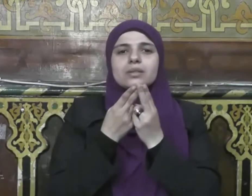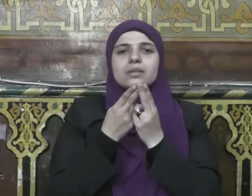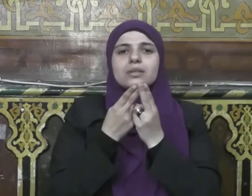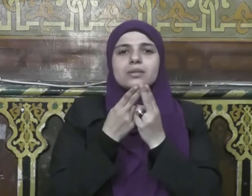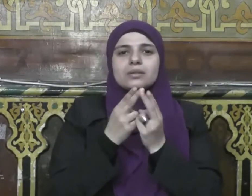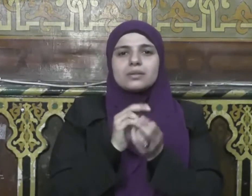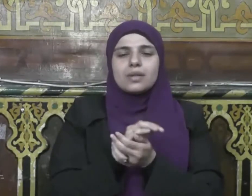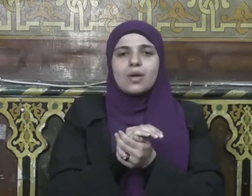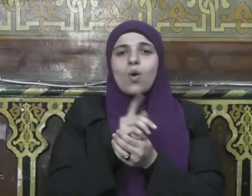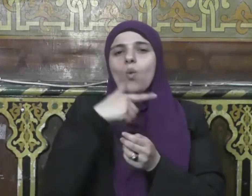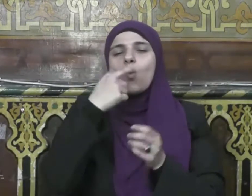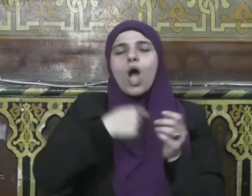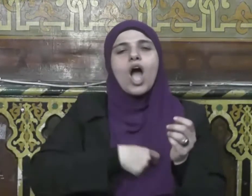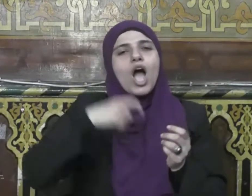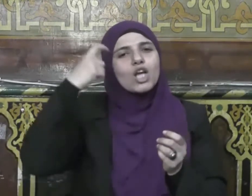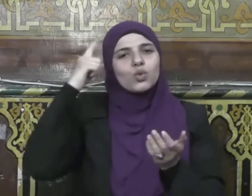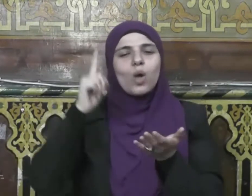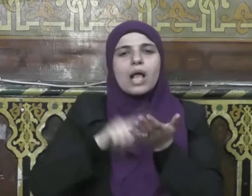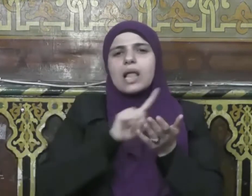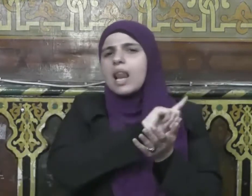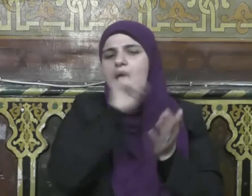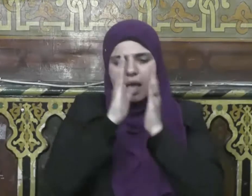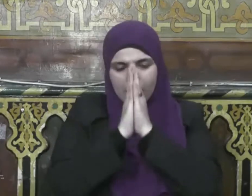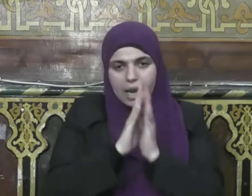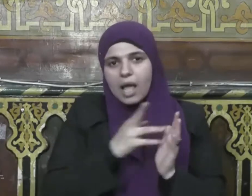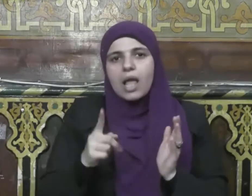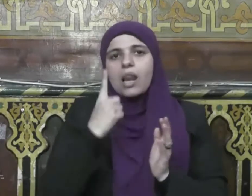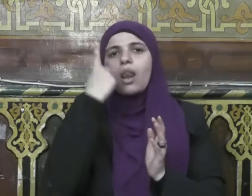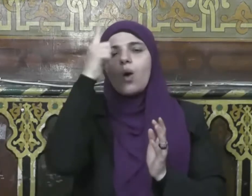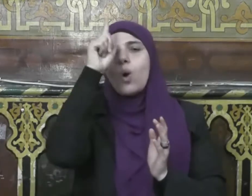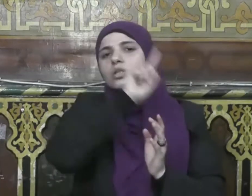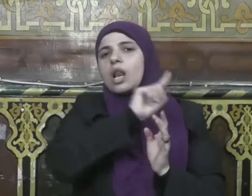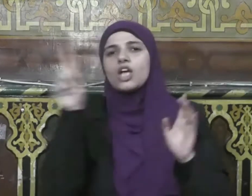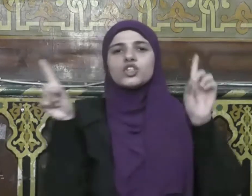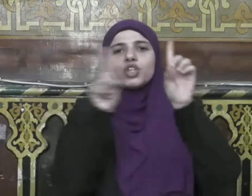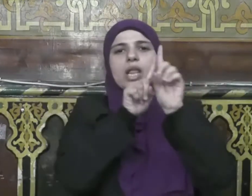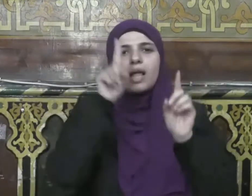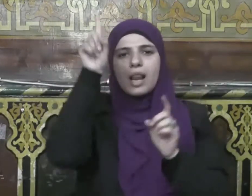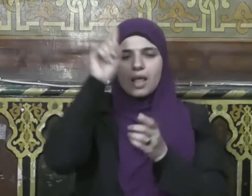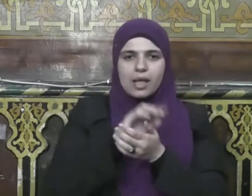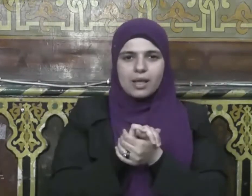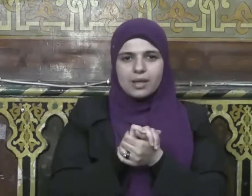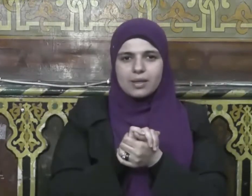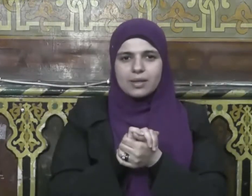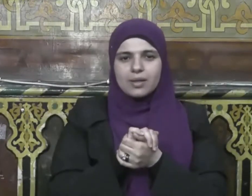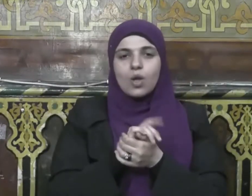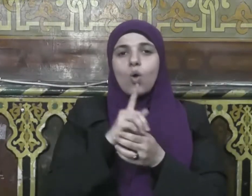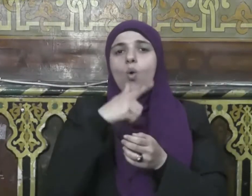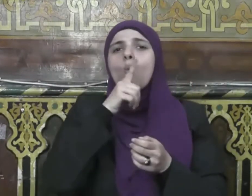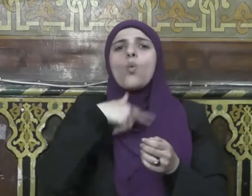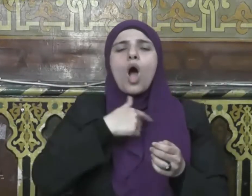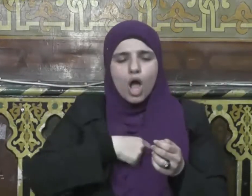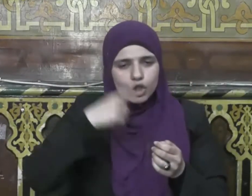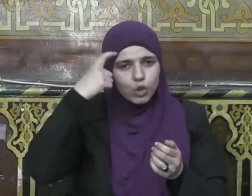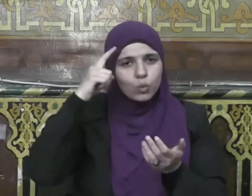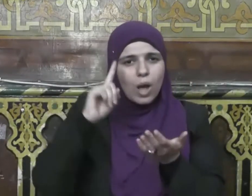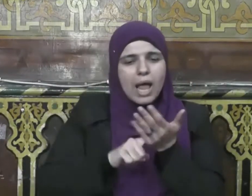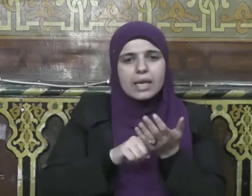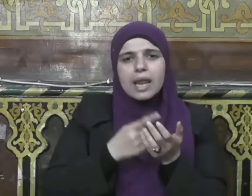شريك له وأشهد أن سيدنا ونبينا محمدا عبده ورسوله اللهم صلي